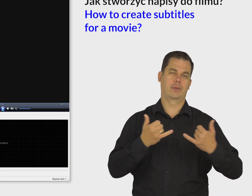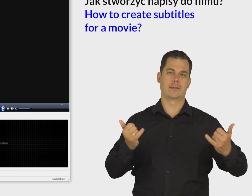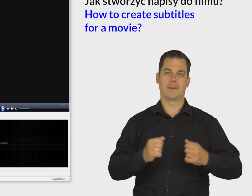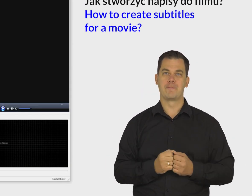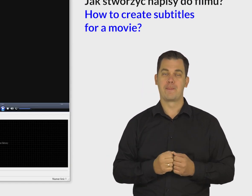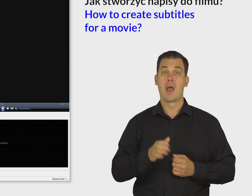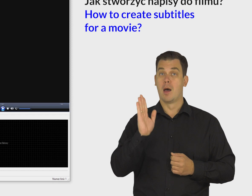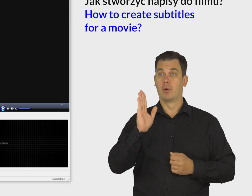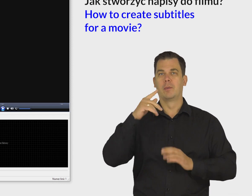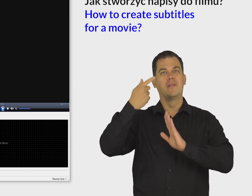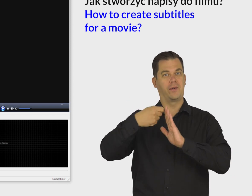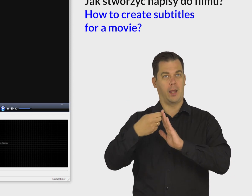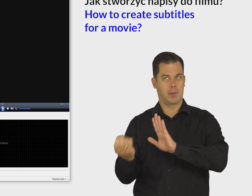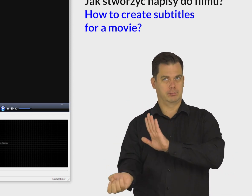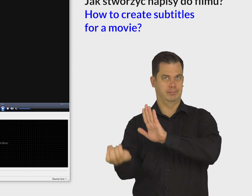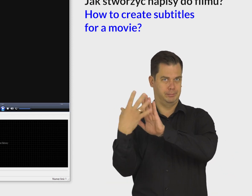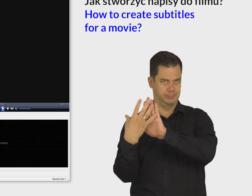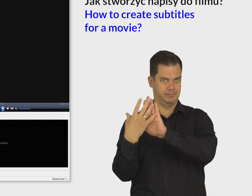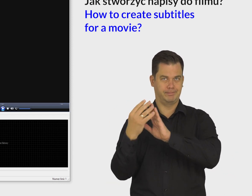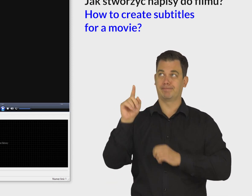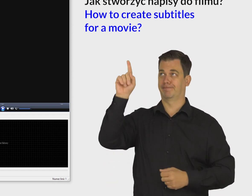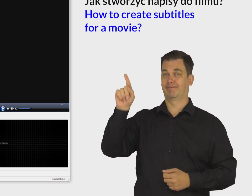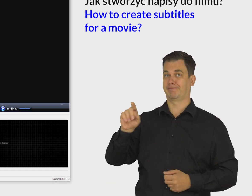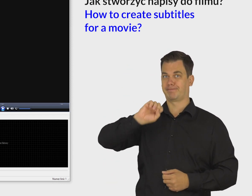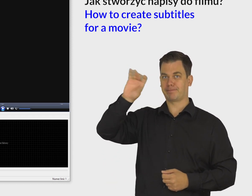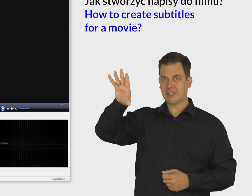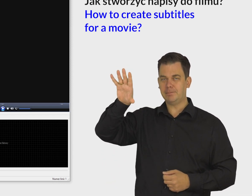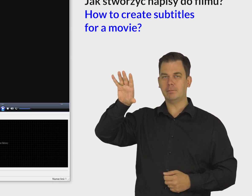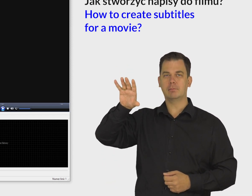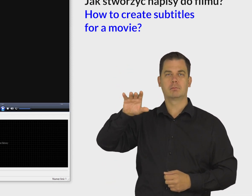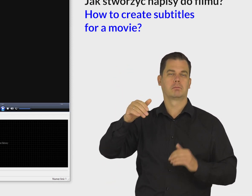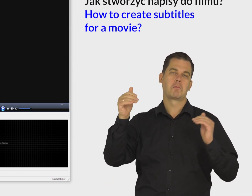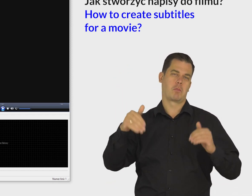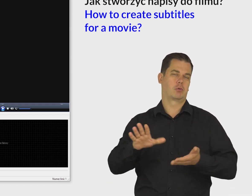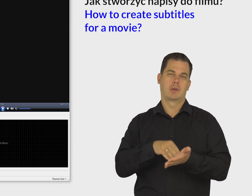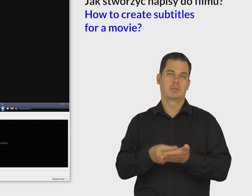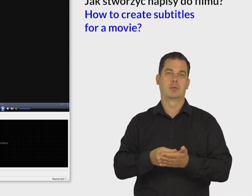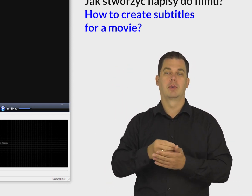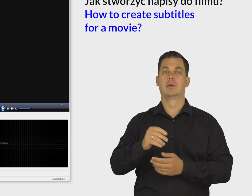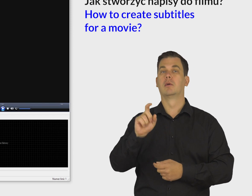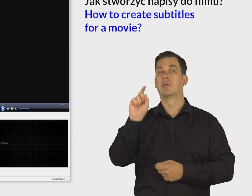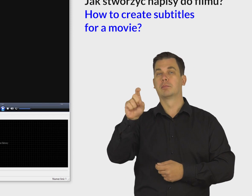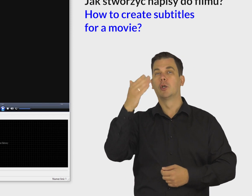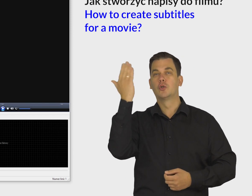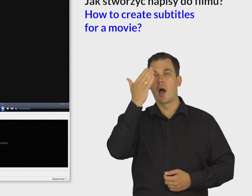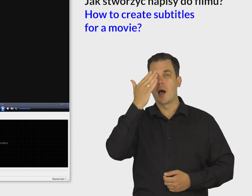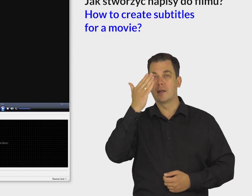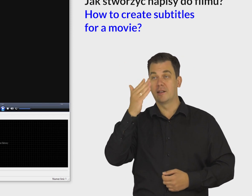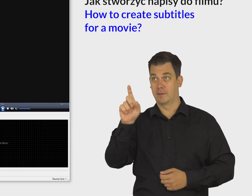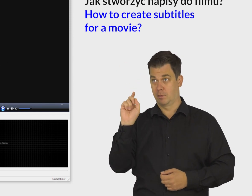otwórz w programie plik wideo, do którego chcesz zrobić napisy. Możesz to zrobić klikając w czarne pole